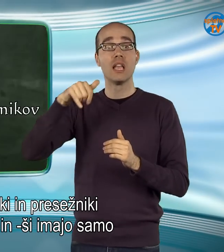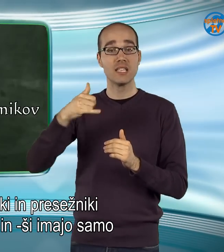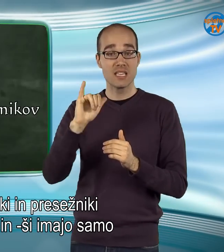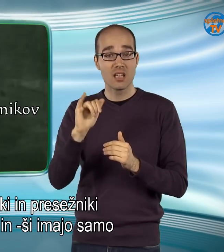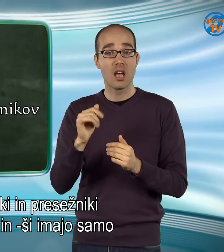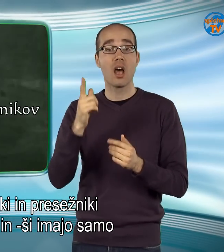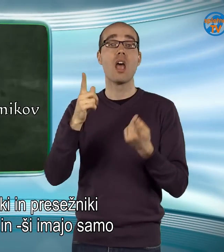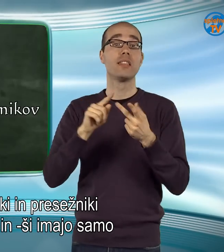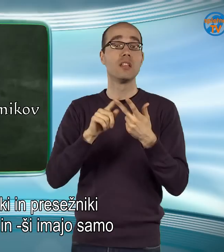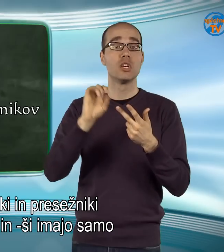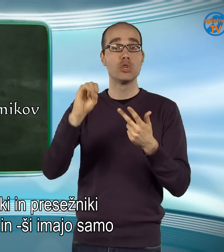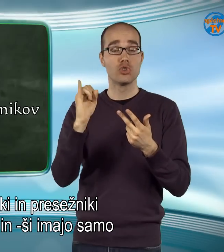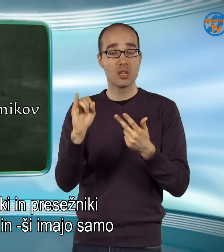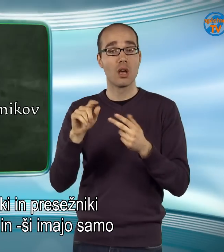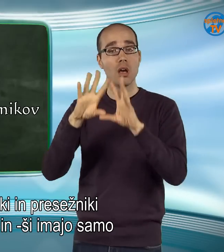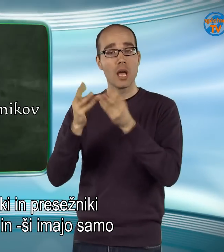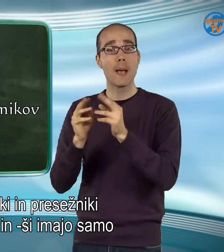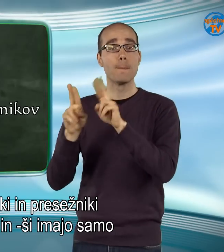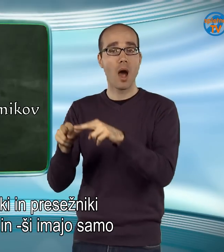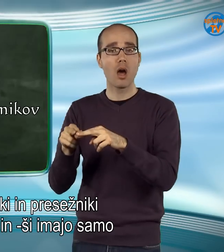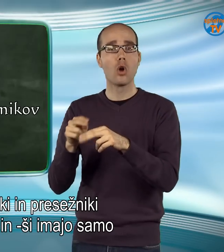imajo samo določno obliko pridevnika.